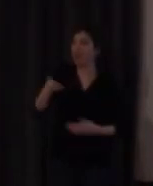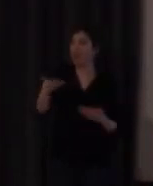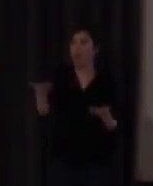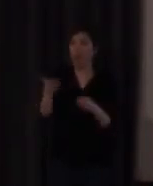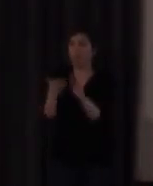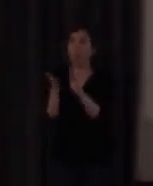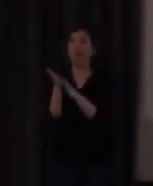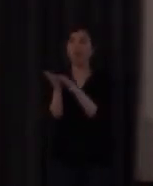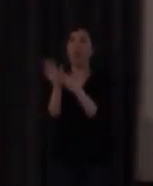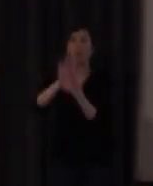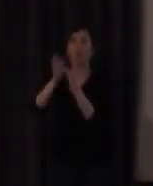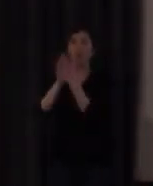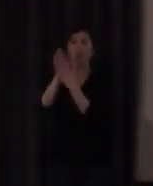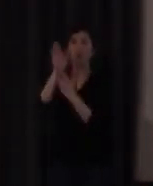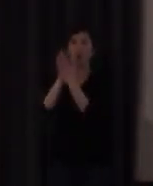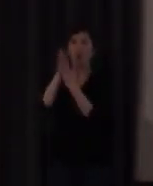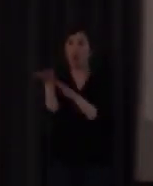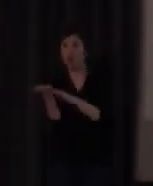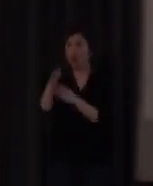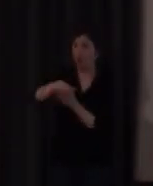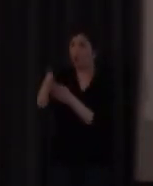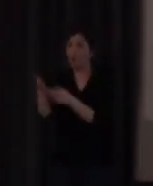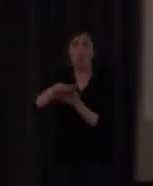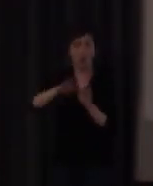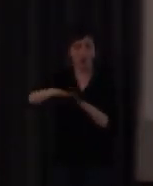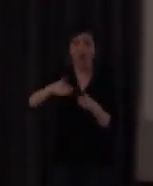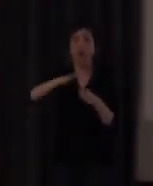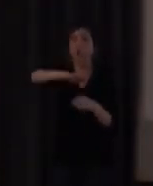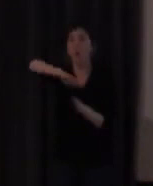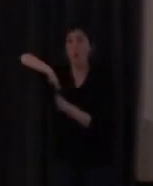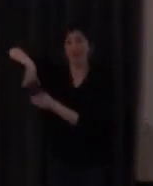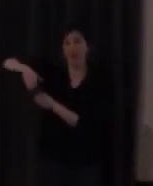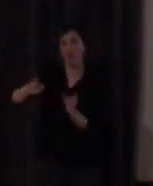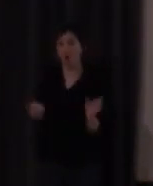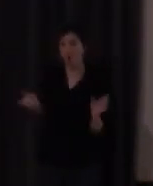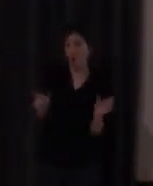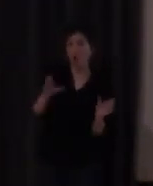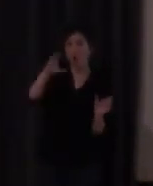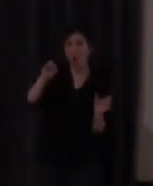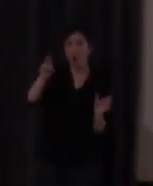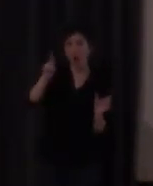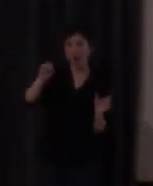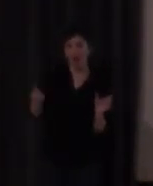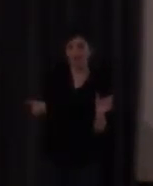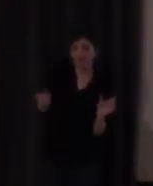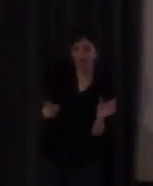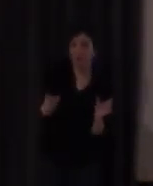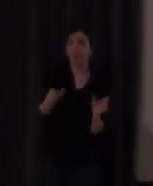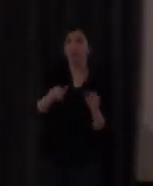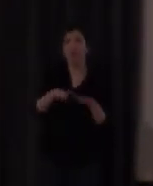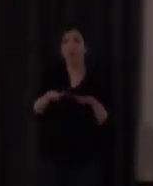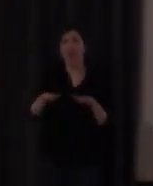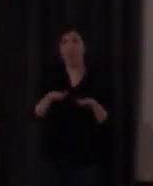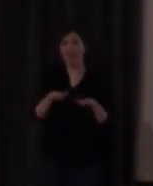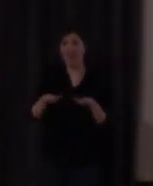orientada la palma de la mano y por último una coda dinámica es decir si tiene una dirección si el movimiento